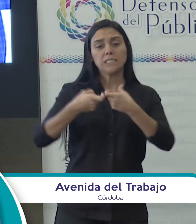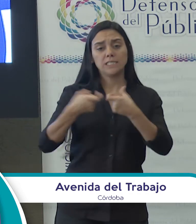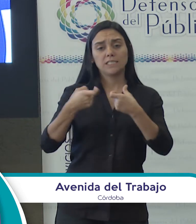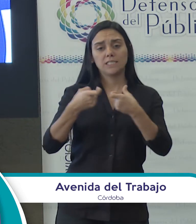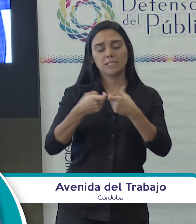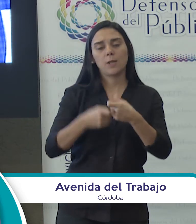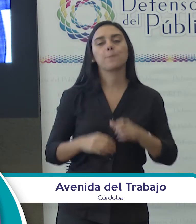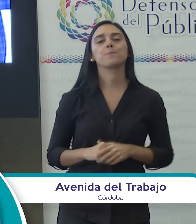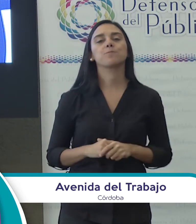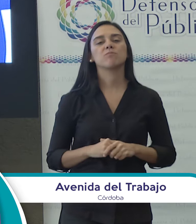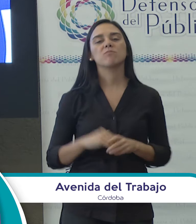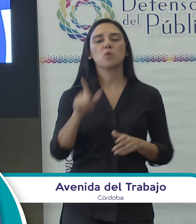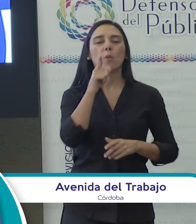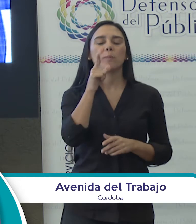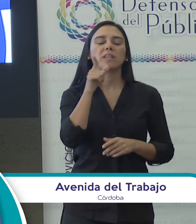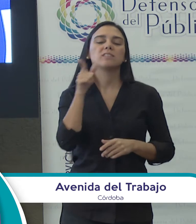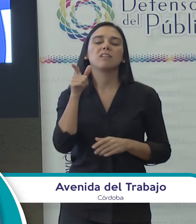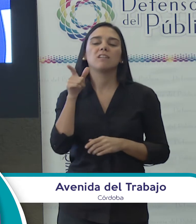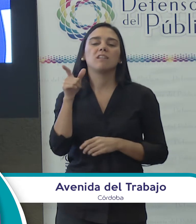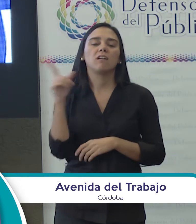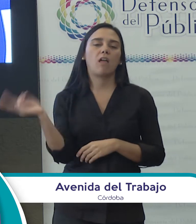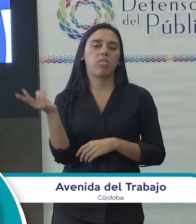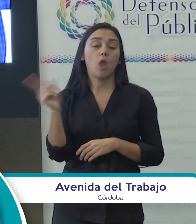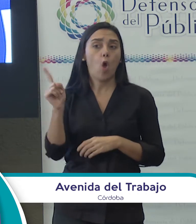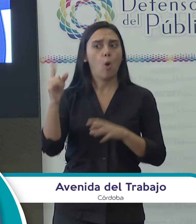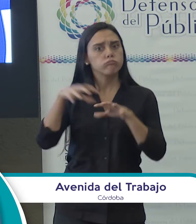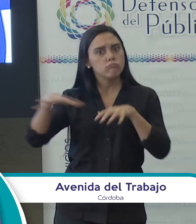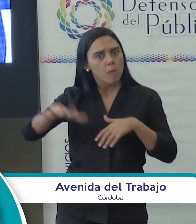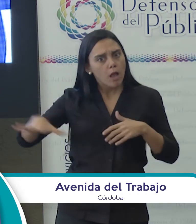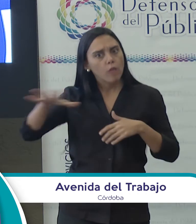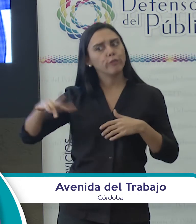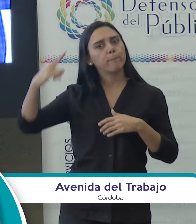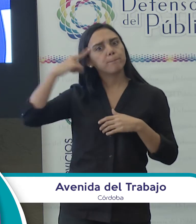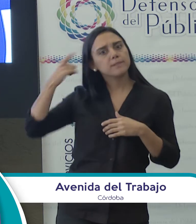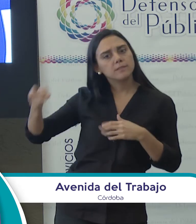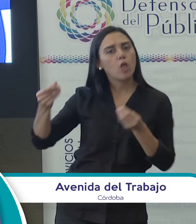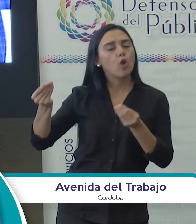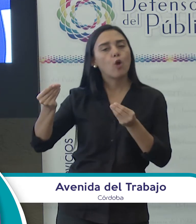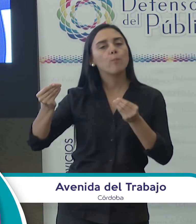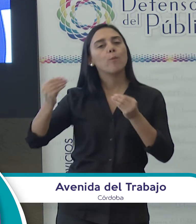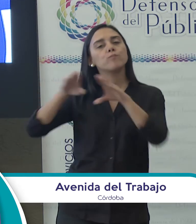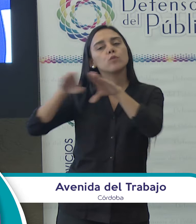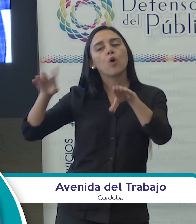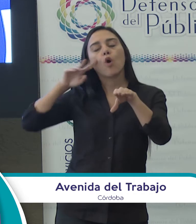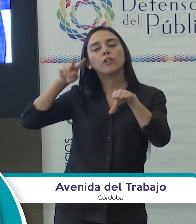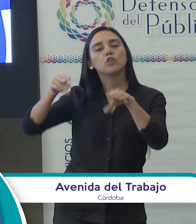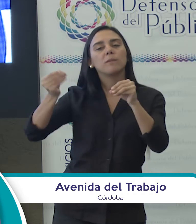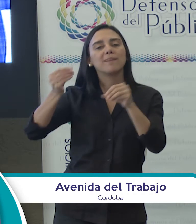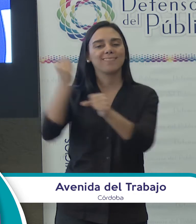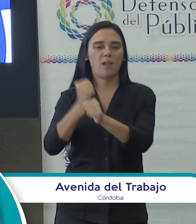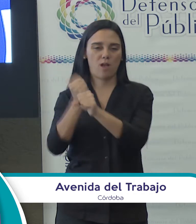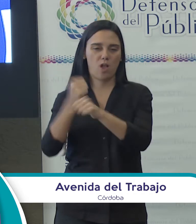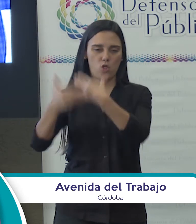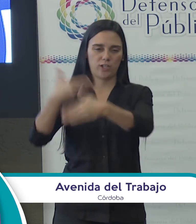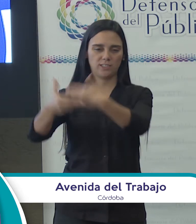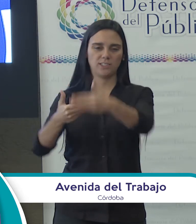es Radio Lib, no me parece menor destacar que existe un medio que está pensado también como horizonte darle voz a los trabajadores. Entonces, justamente